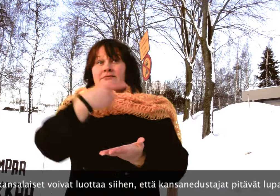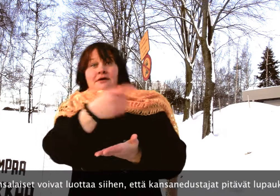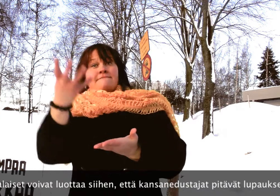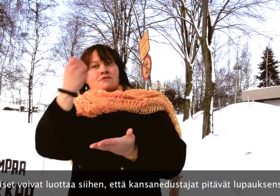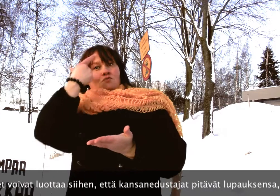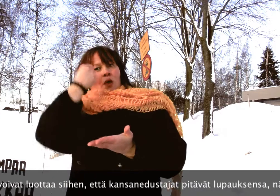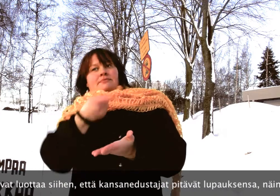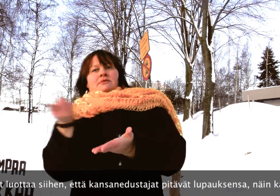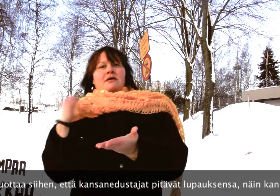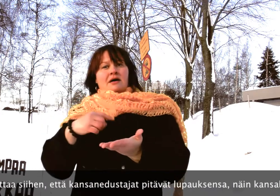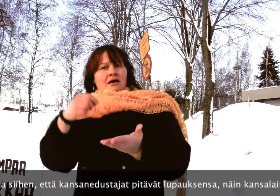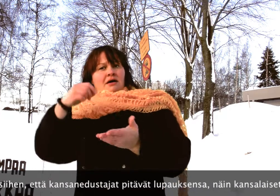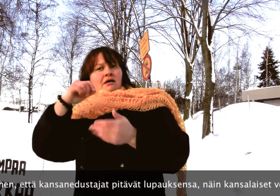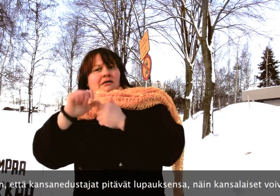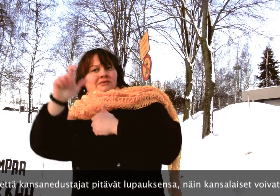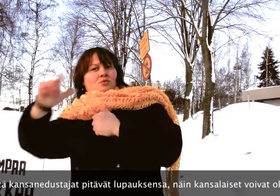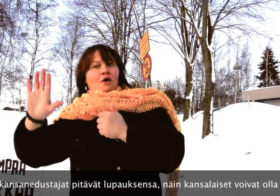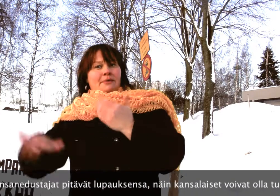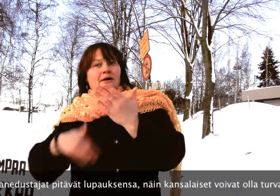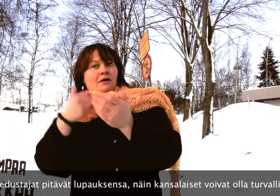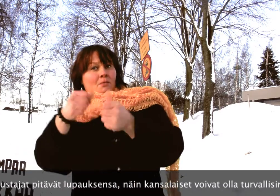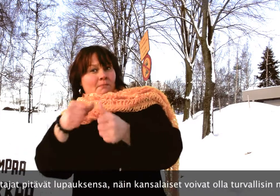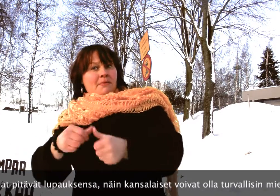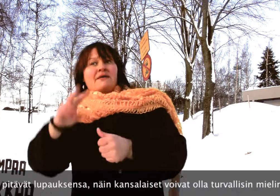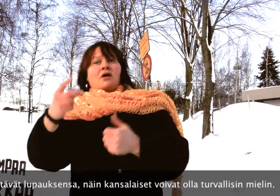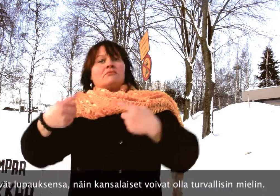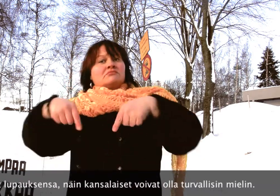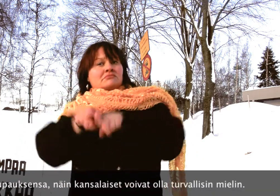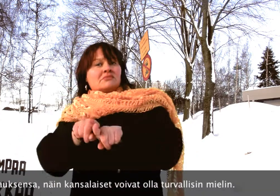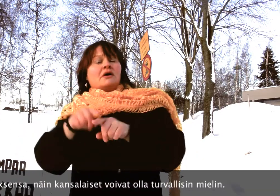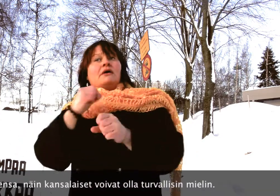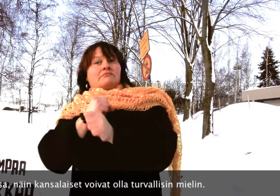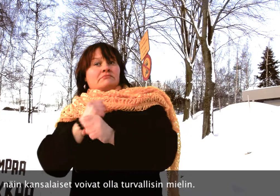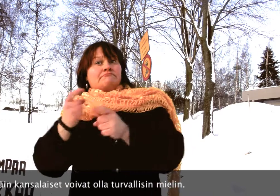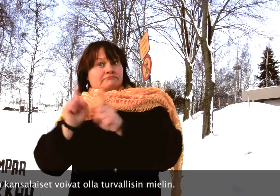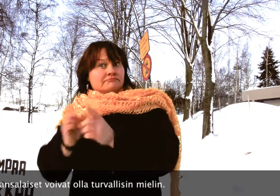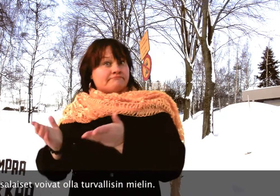pitää lupauksensa. Ja näin kansalaiset voi olla turvallisin mielin.